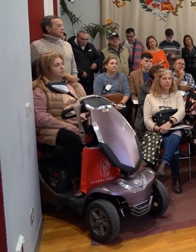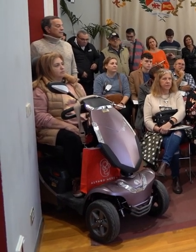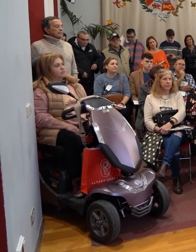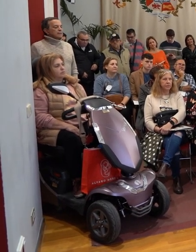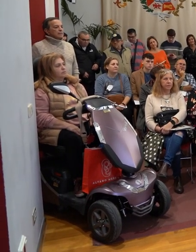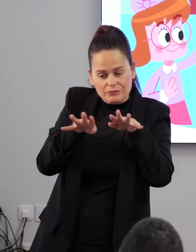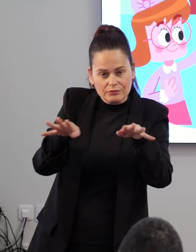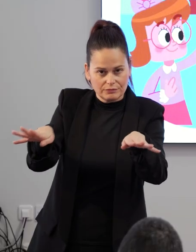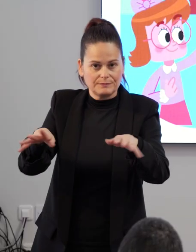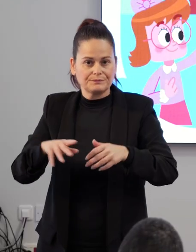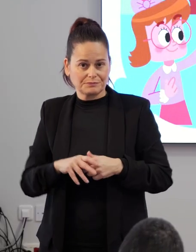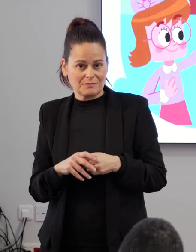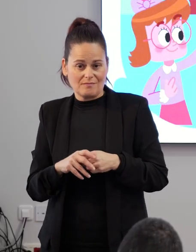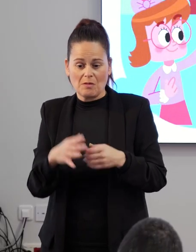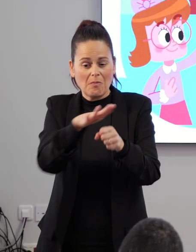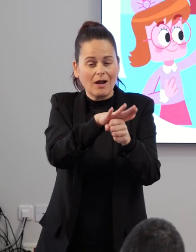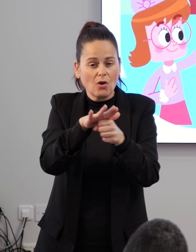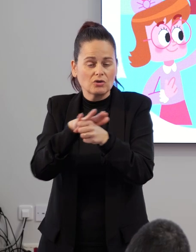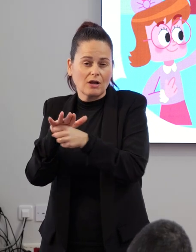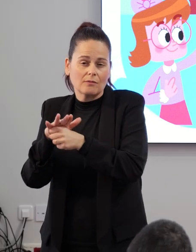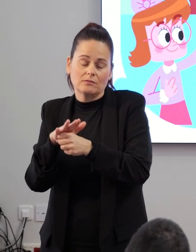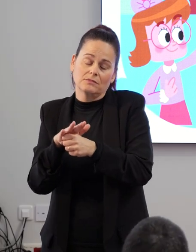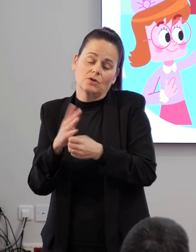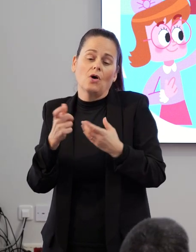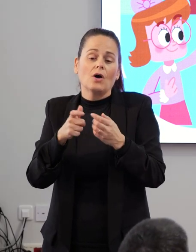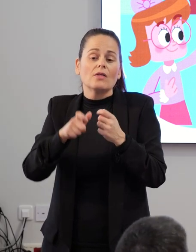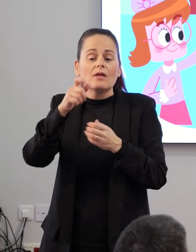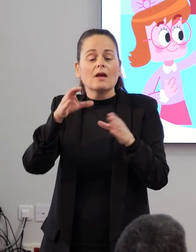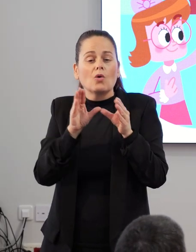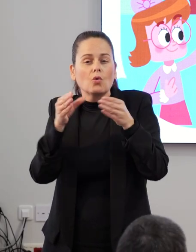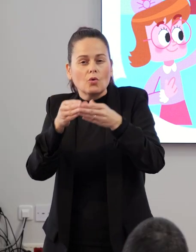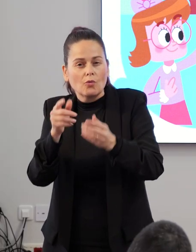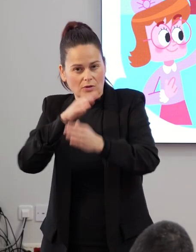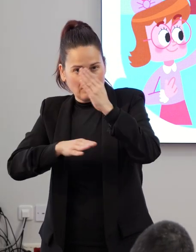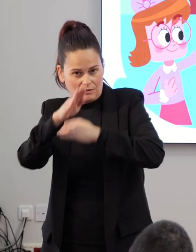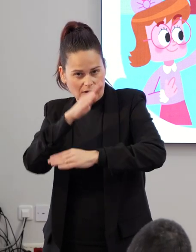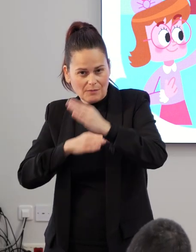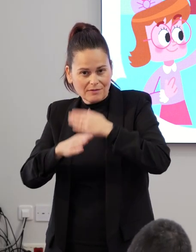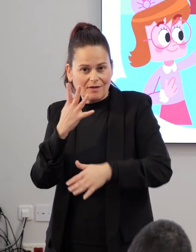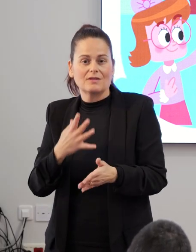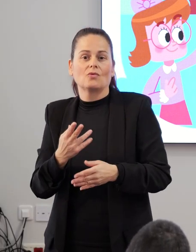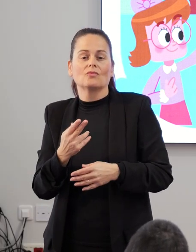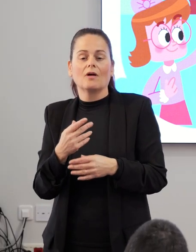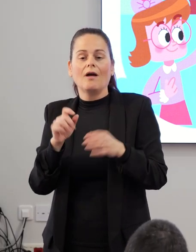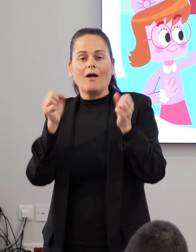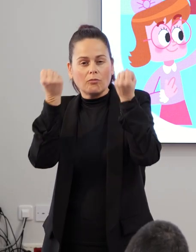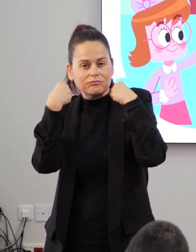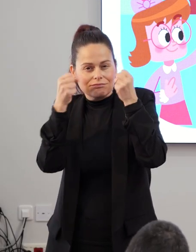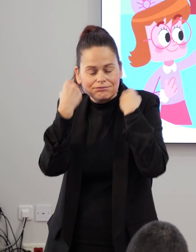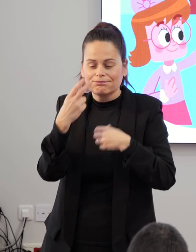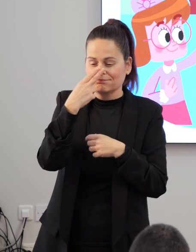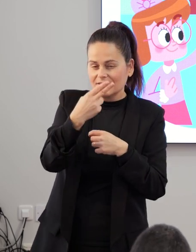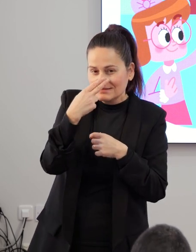a los diferentes colectivos de discapacidad, ofreciendo la posibilidad de visitar los entrenamientos de los